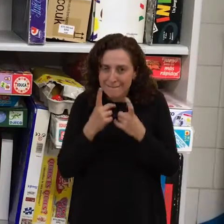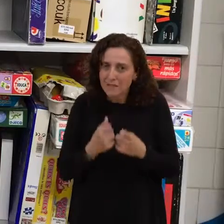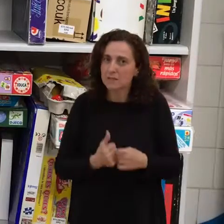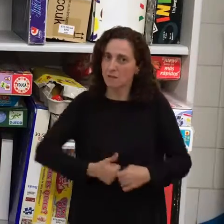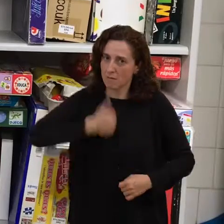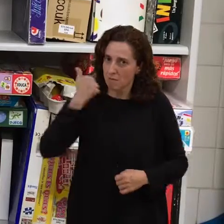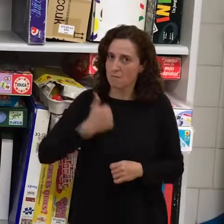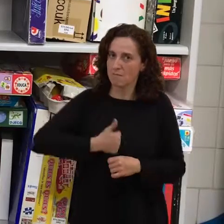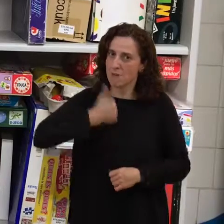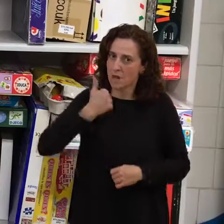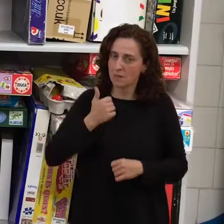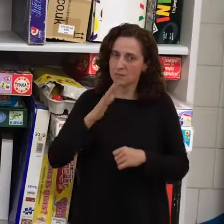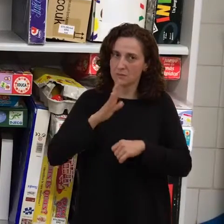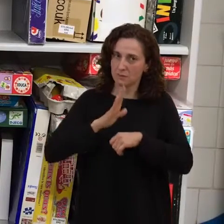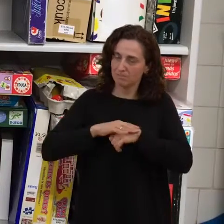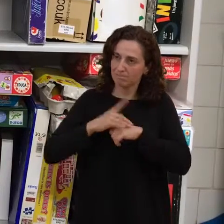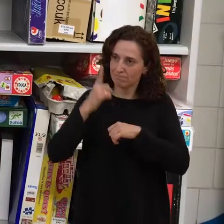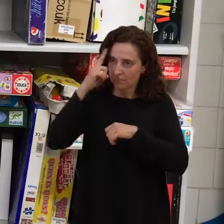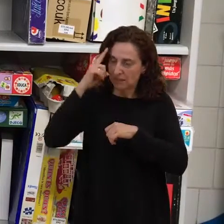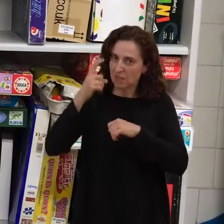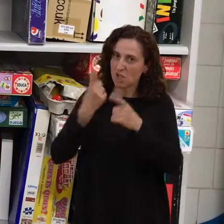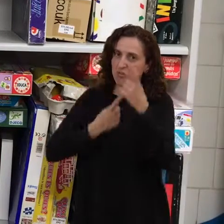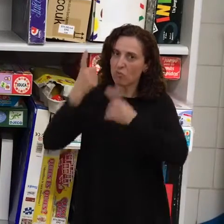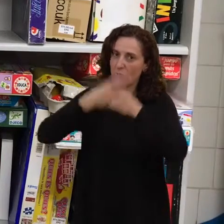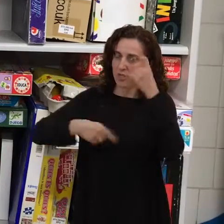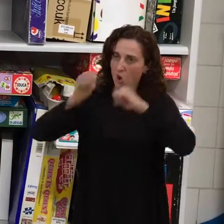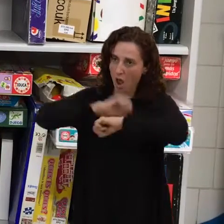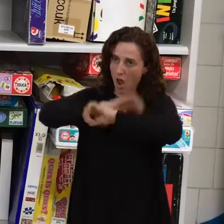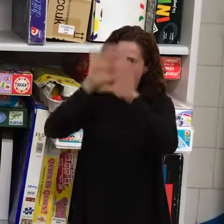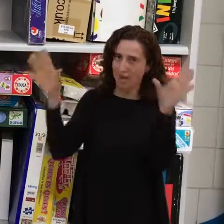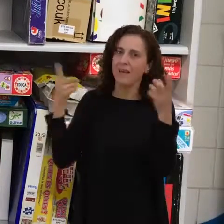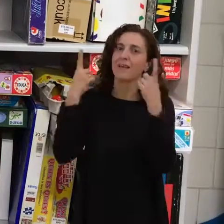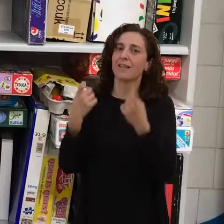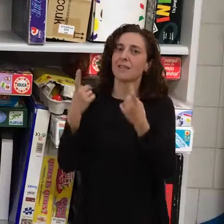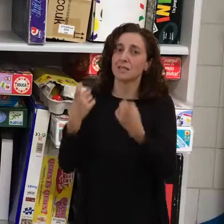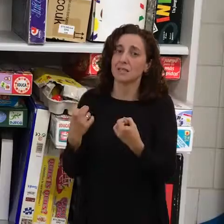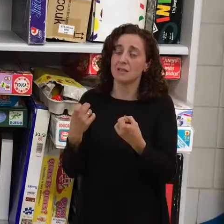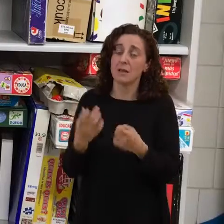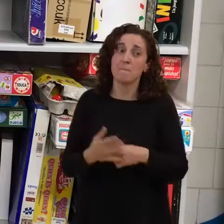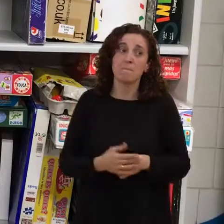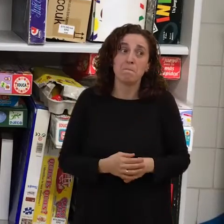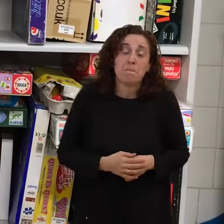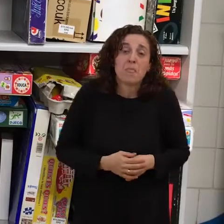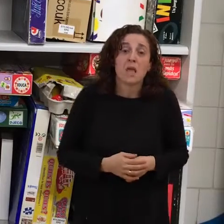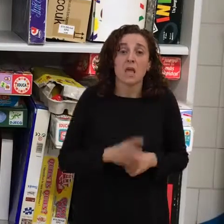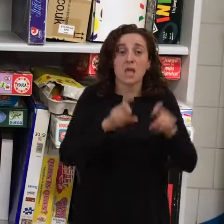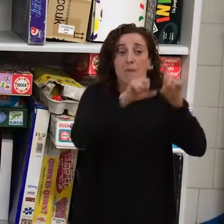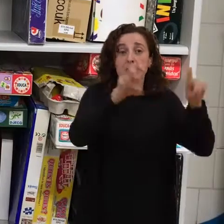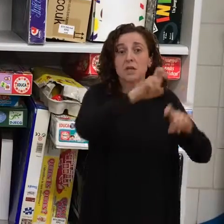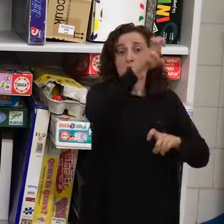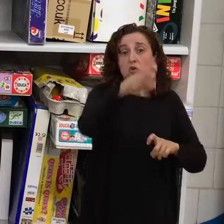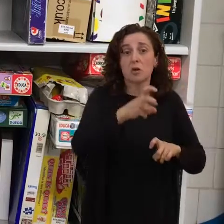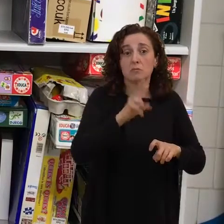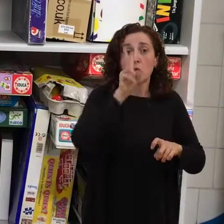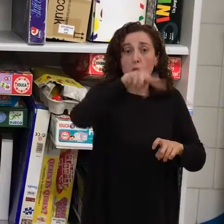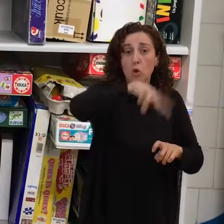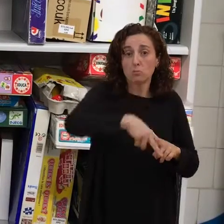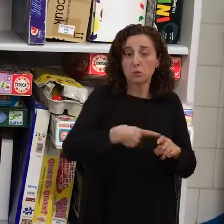clara la información que se les da, y hay otros que vamos cada dos meses casi. Desde